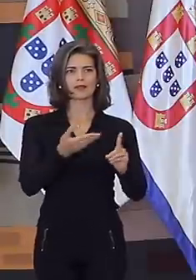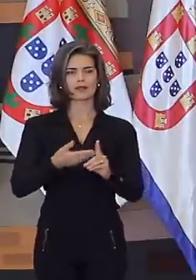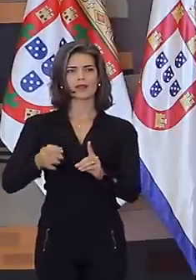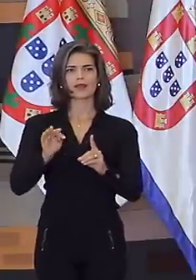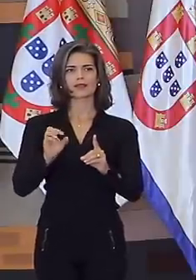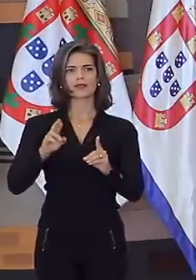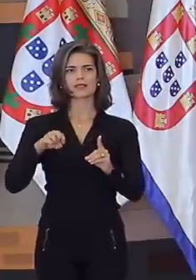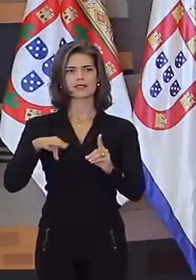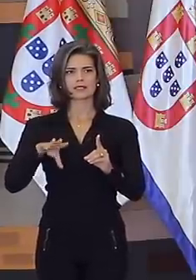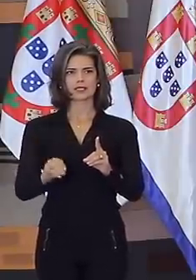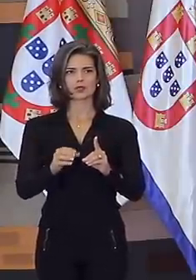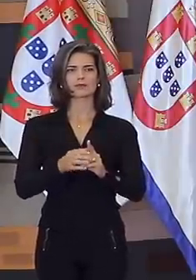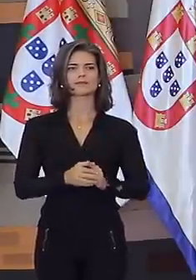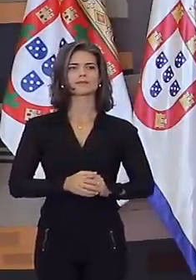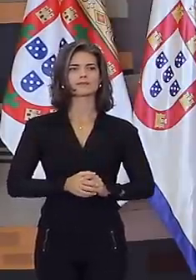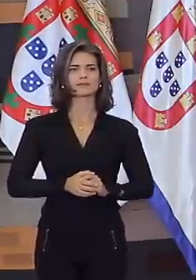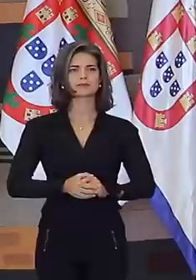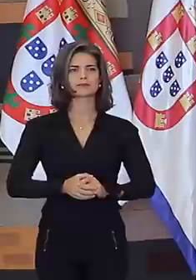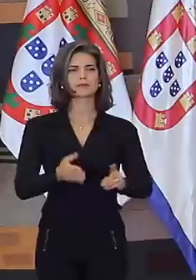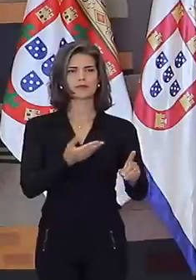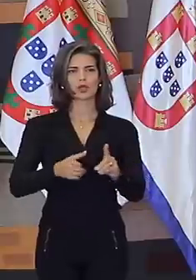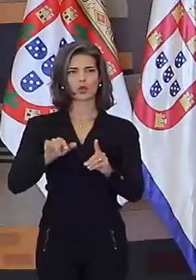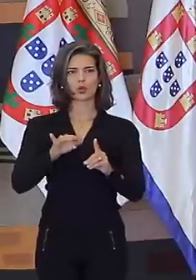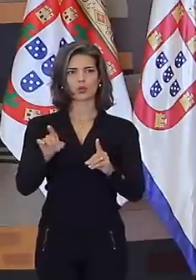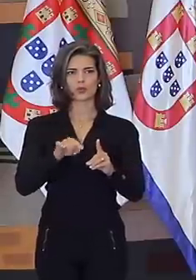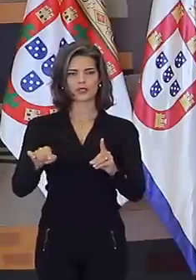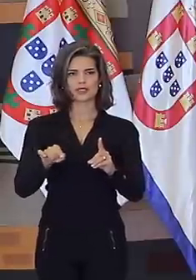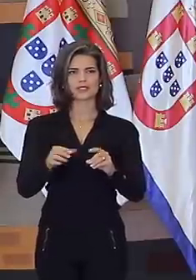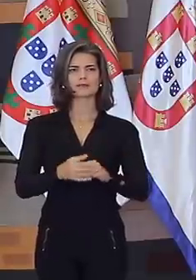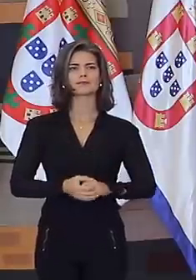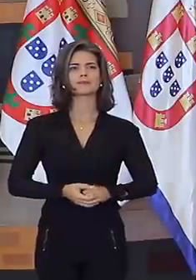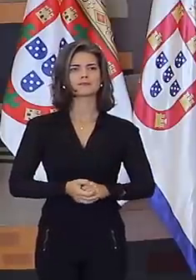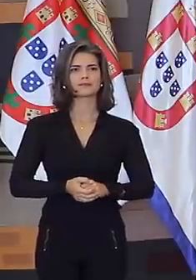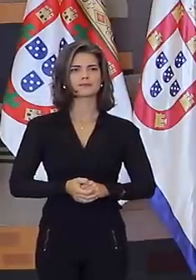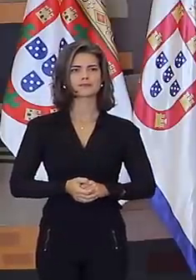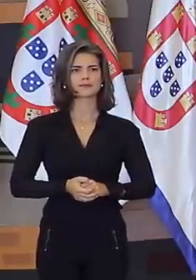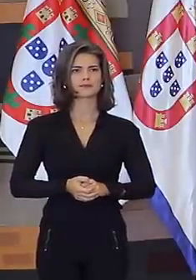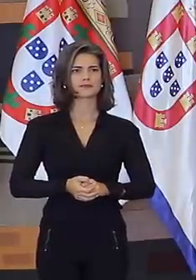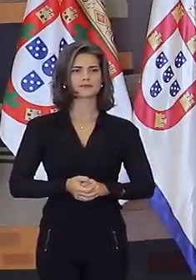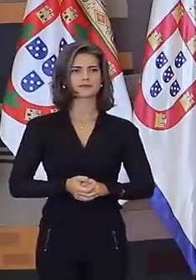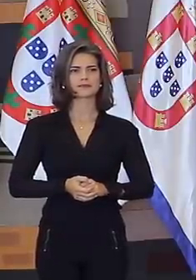Tassiano Scheidt Zimmermann. Luiz Carlos Kep Nogueira.